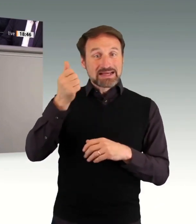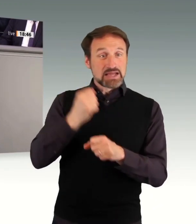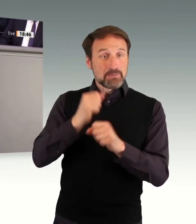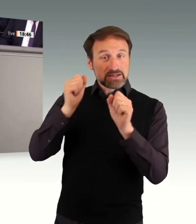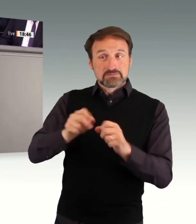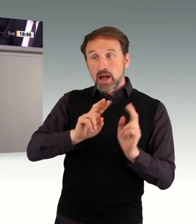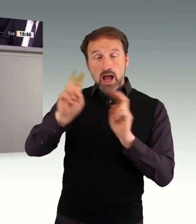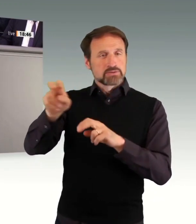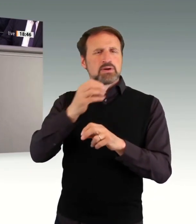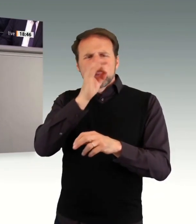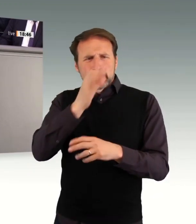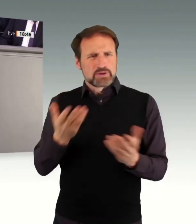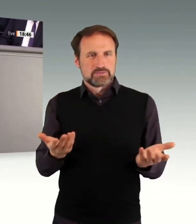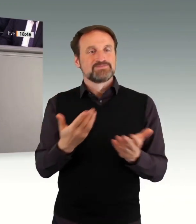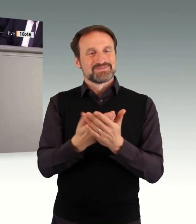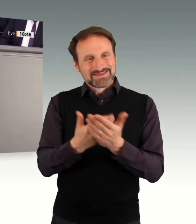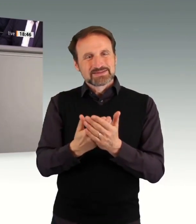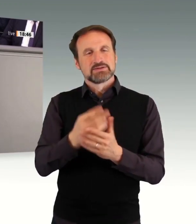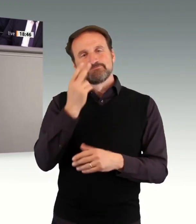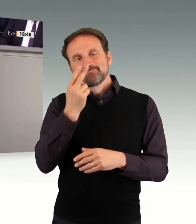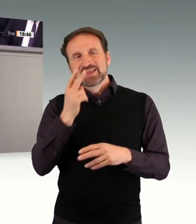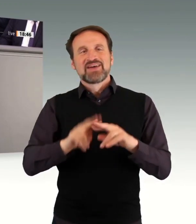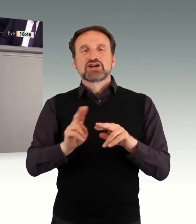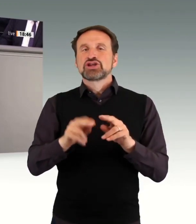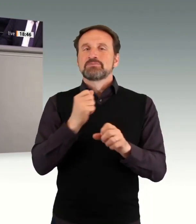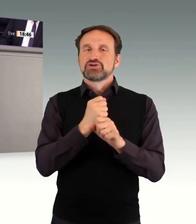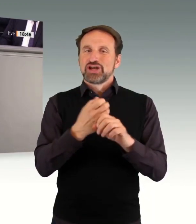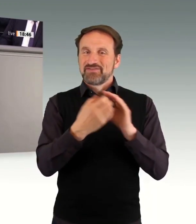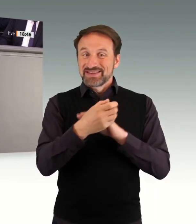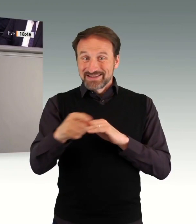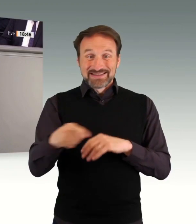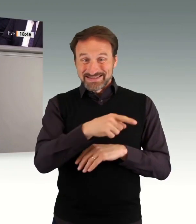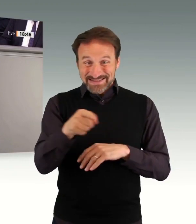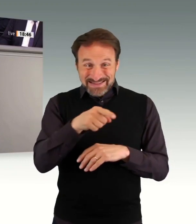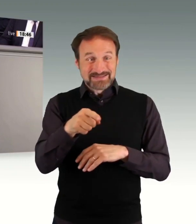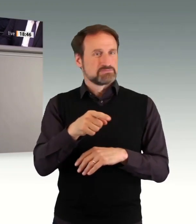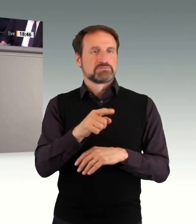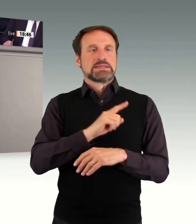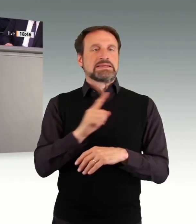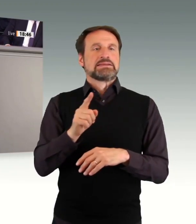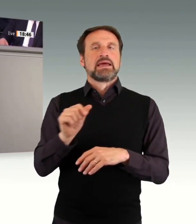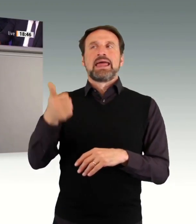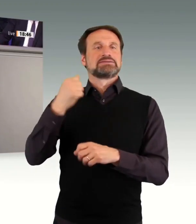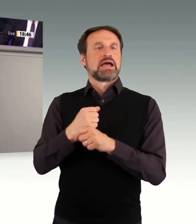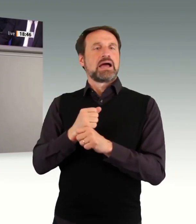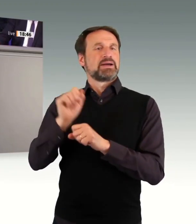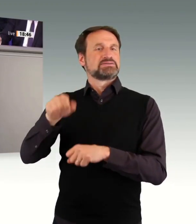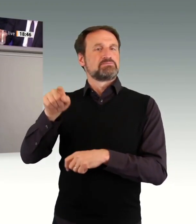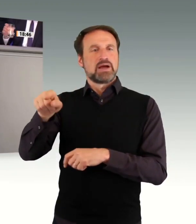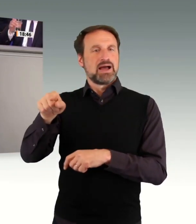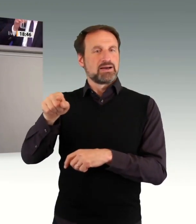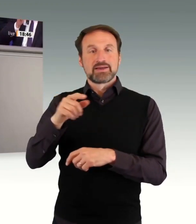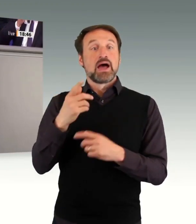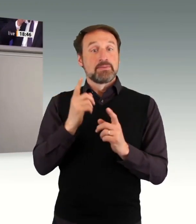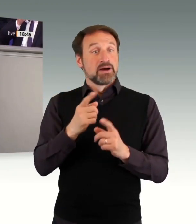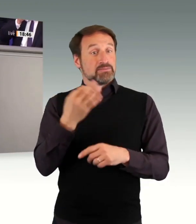Einkommenssituation aller Werkstattbeschäftigten, indem das Arbeitsförderungsgeld und nicht der Grundbetrag mit dem